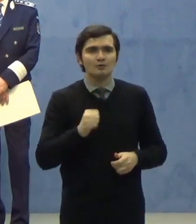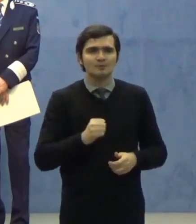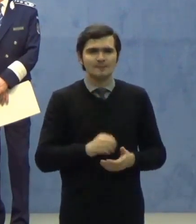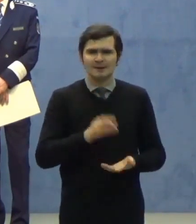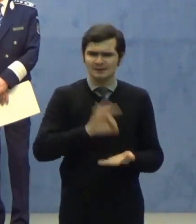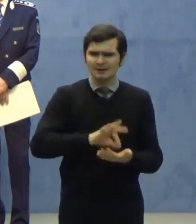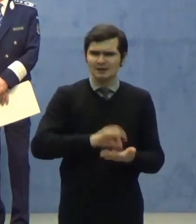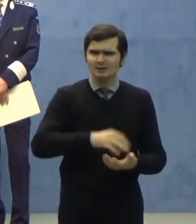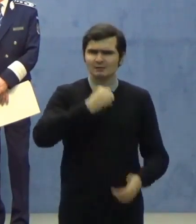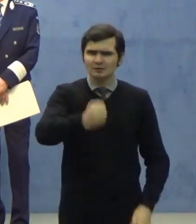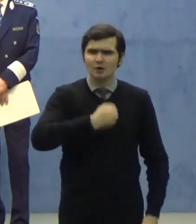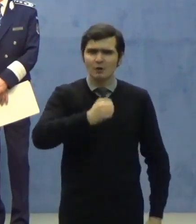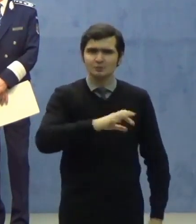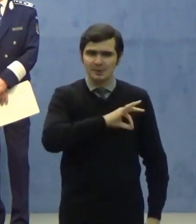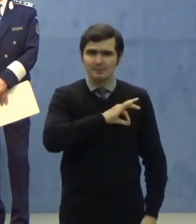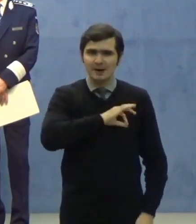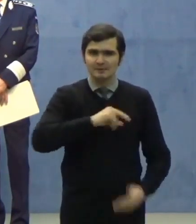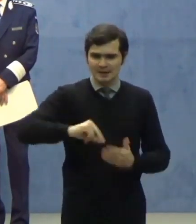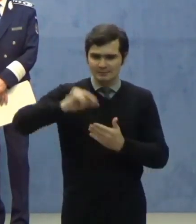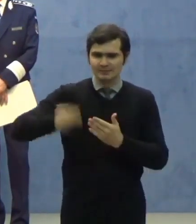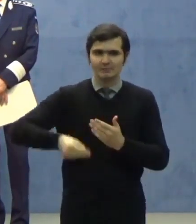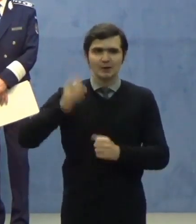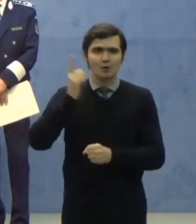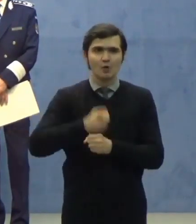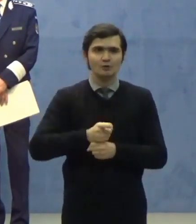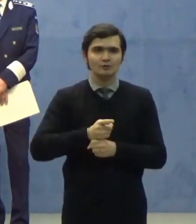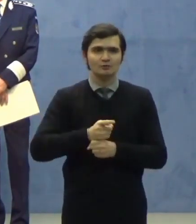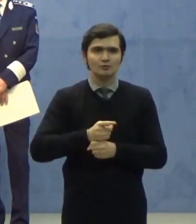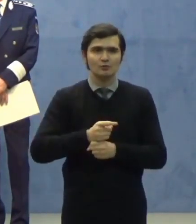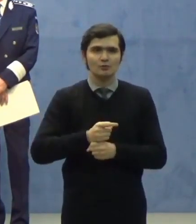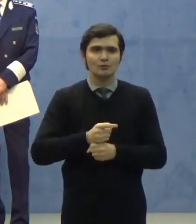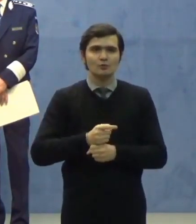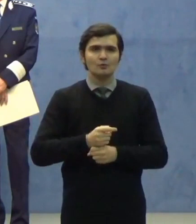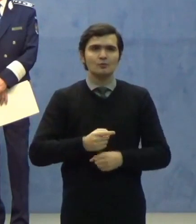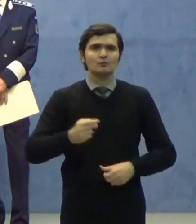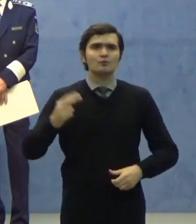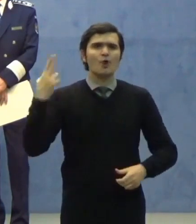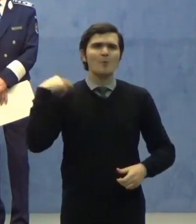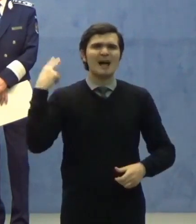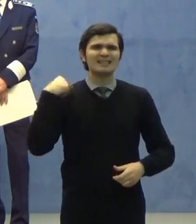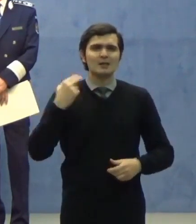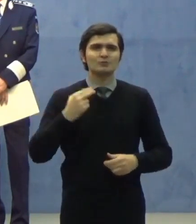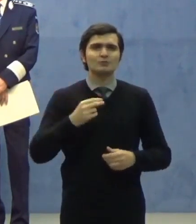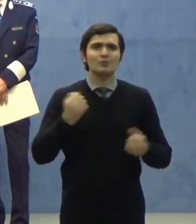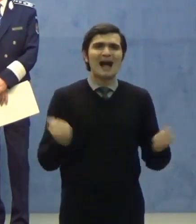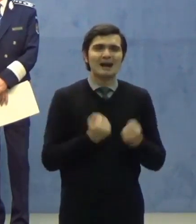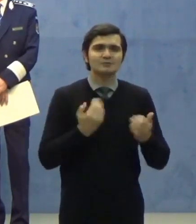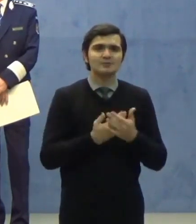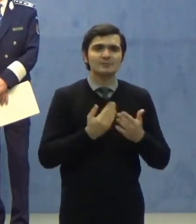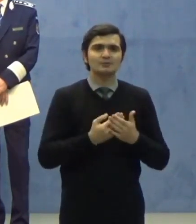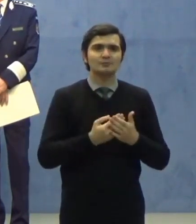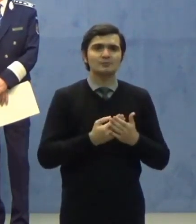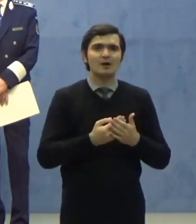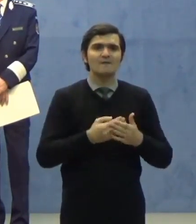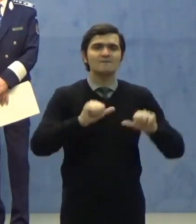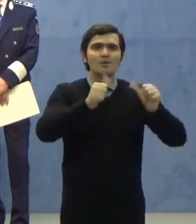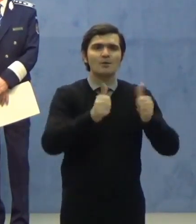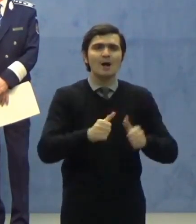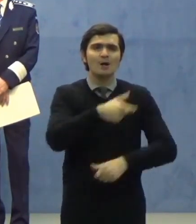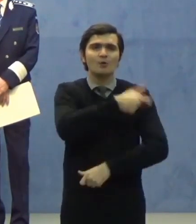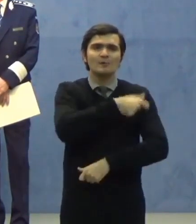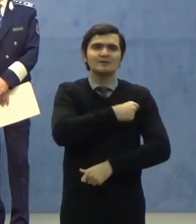martie am semnat Ordinul Comandantului Acțiunii pentru Constituirea Comitetului Responsabililor Zonal